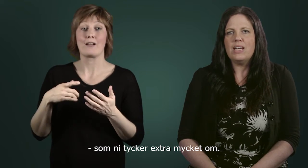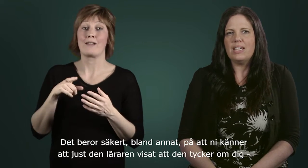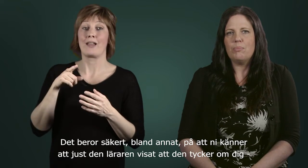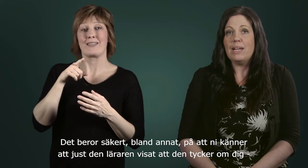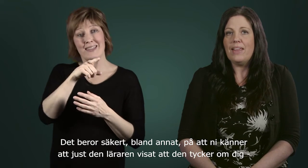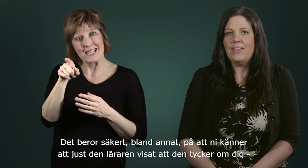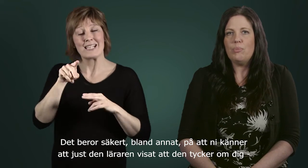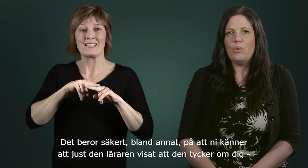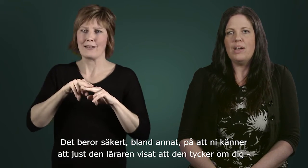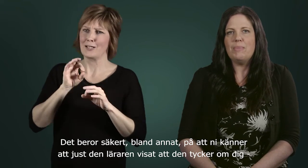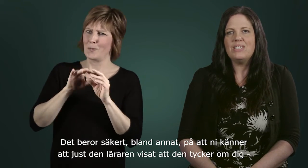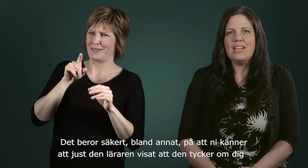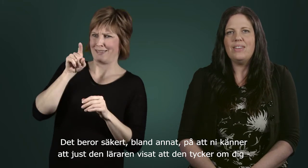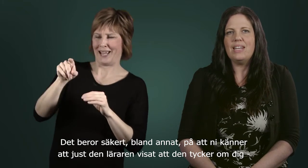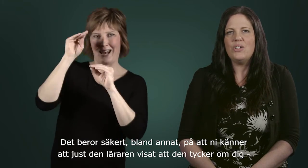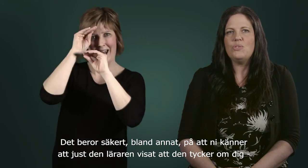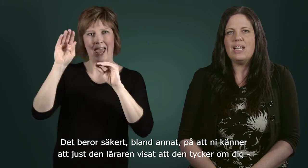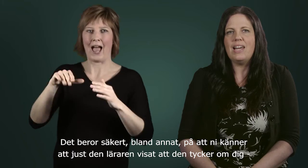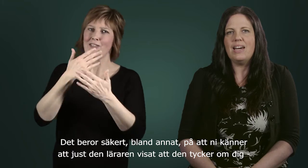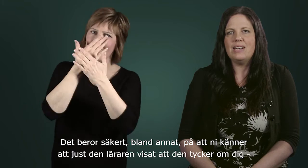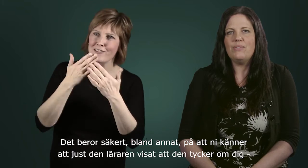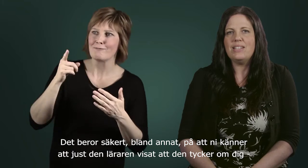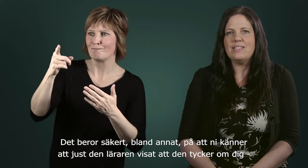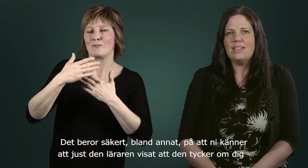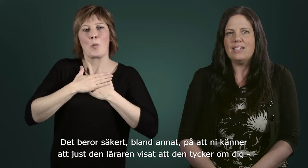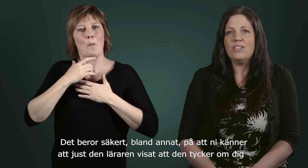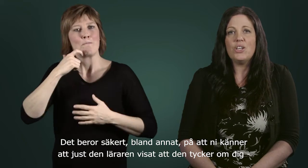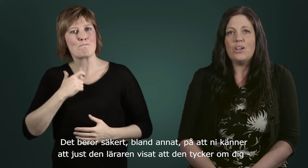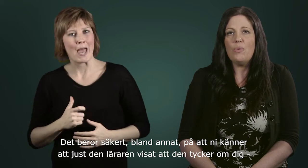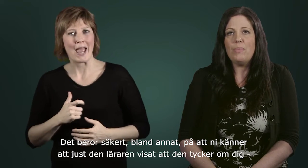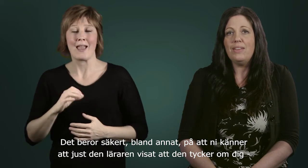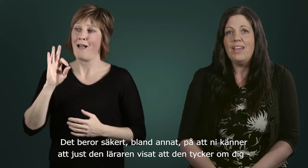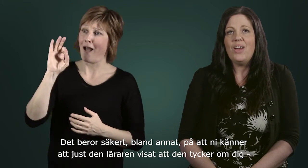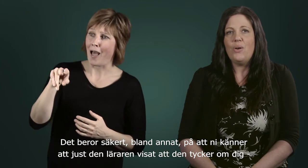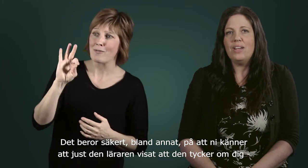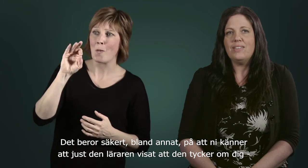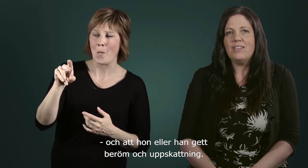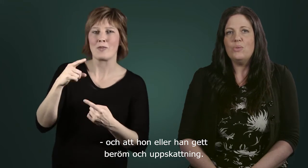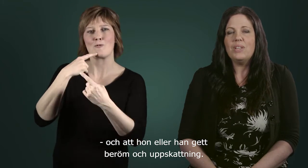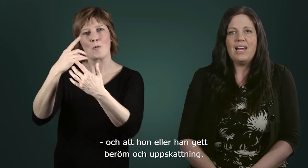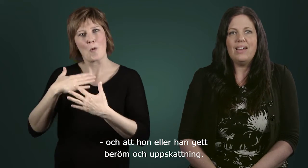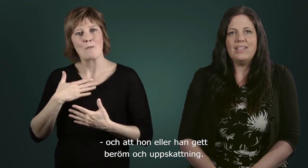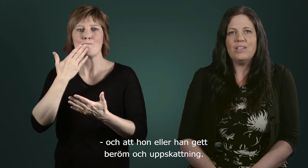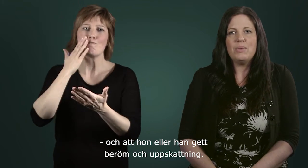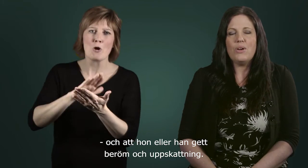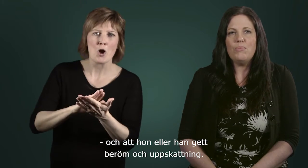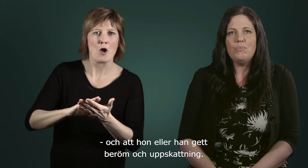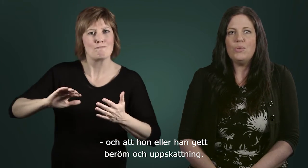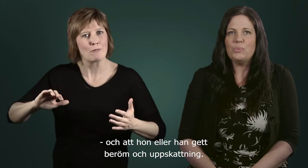säkert bland annat på att man känner att just den läraren har visat att den tycker om en. Och att hon eller han gett beröm och